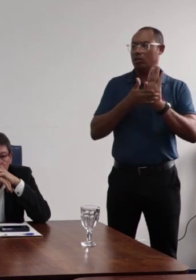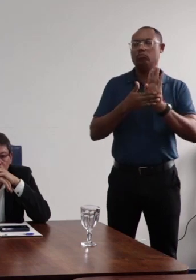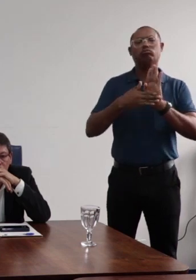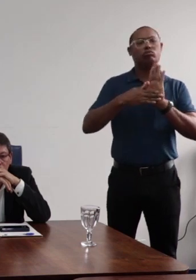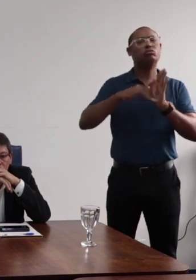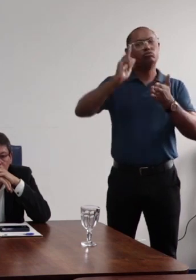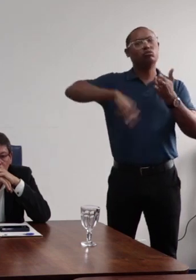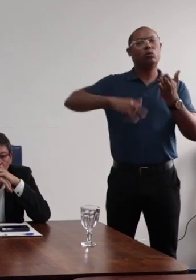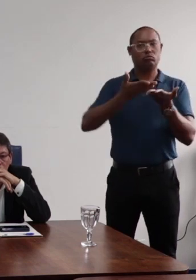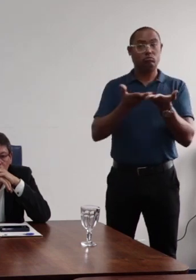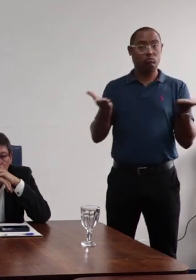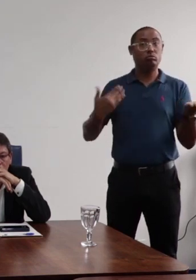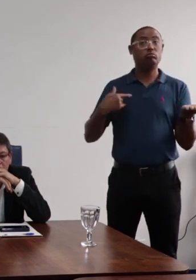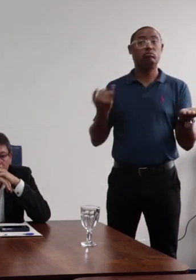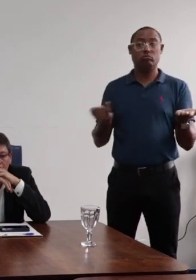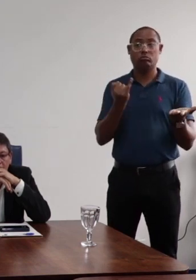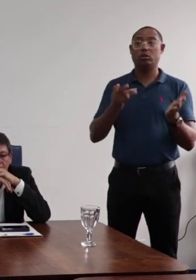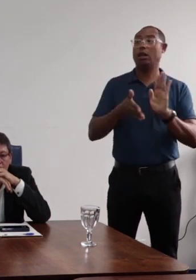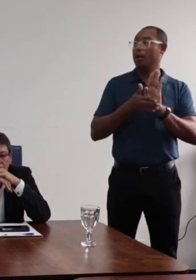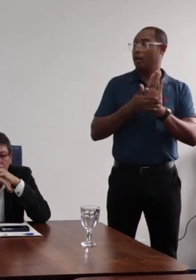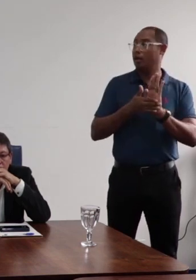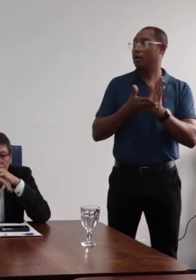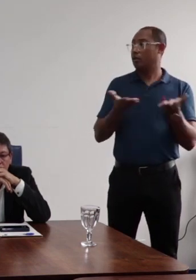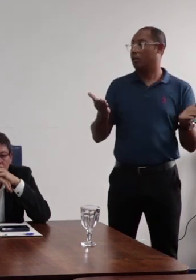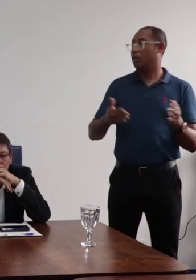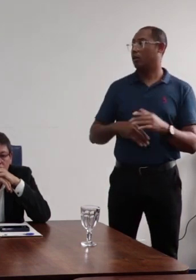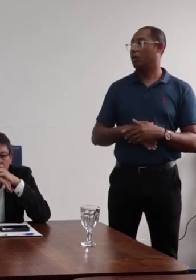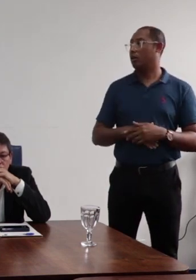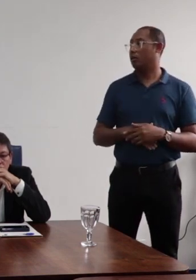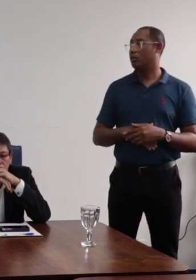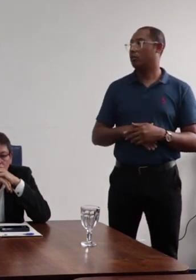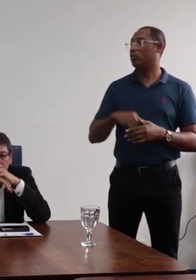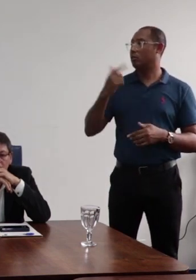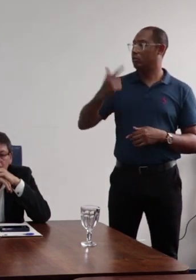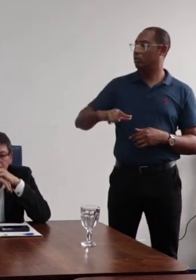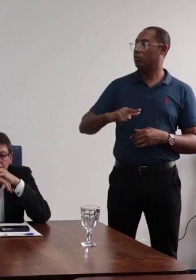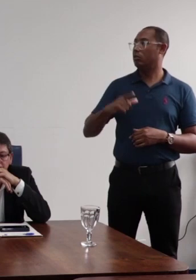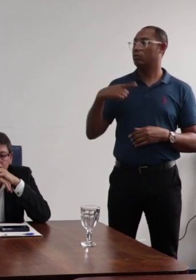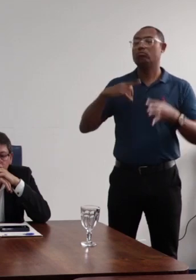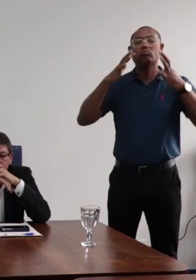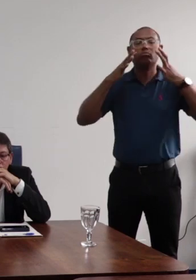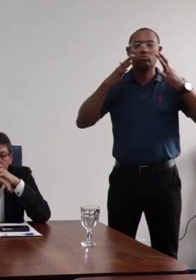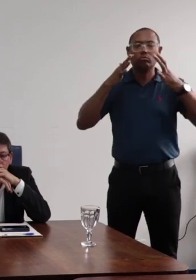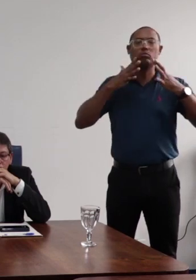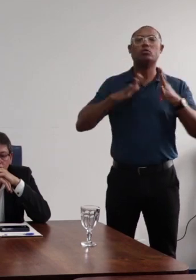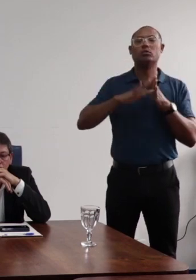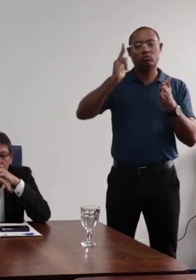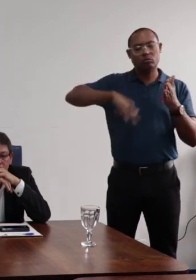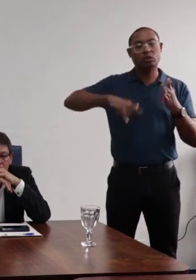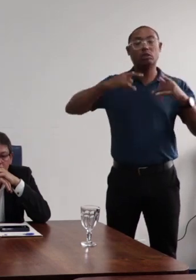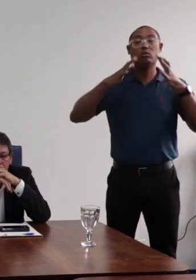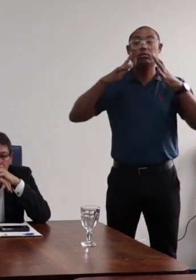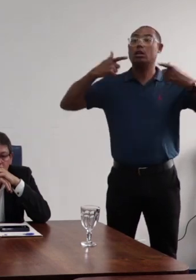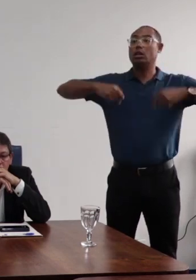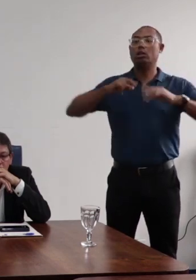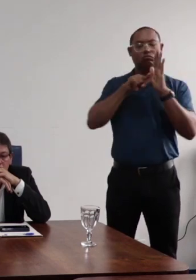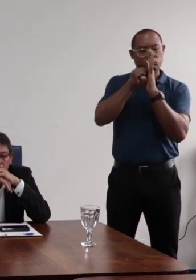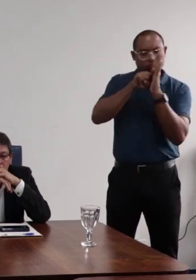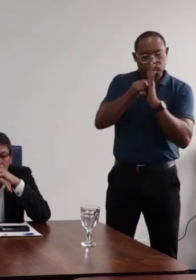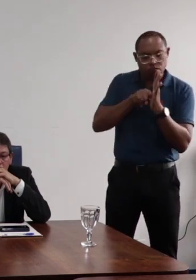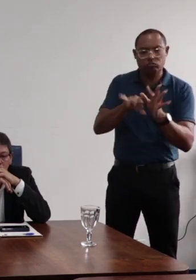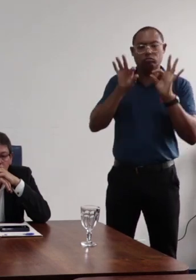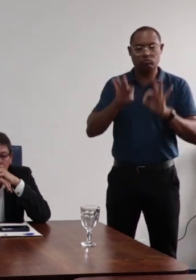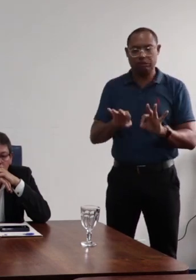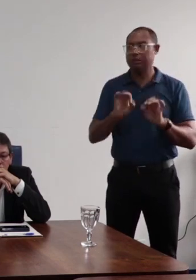documento. Então, não é a minha proposta isso. Mas a gente está atento que tem isso no documento em que a gente tem que analisar.